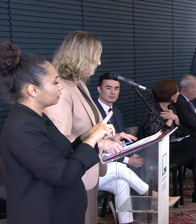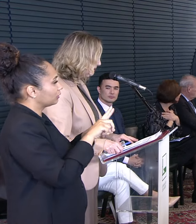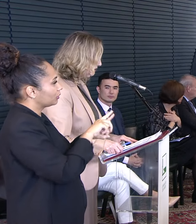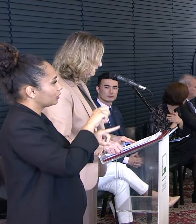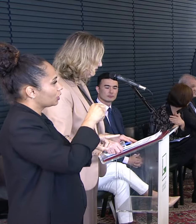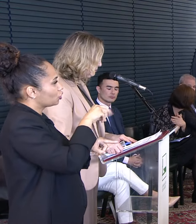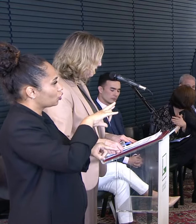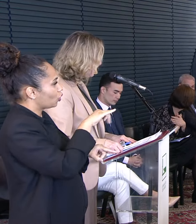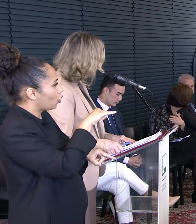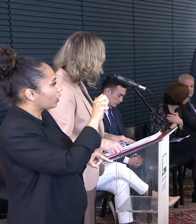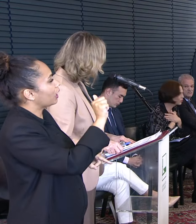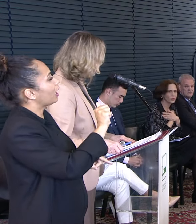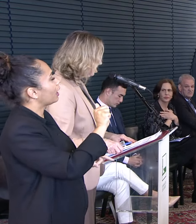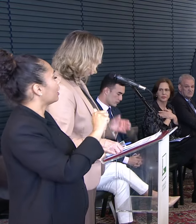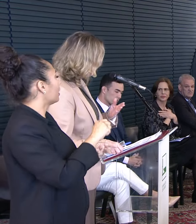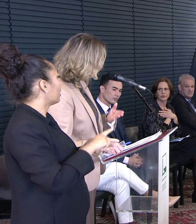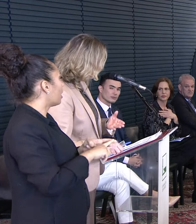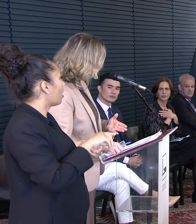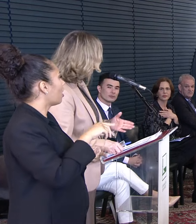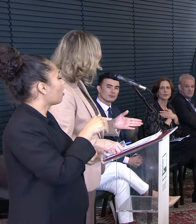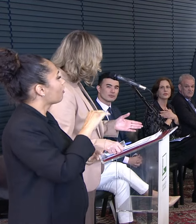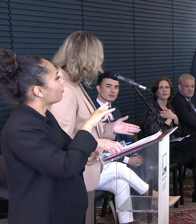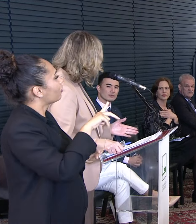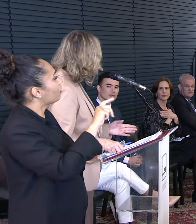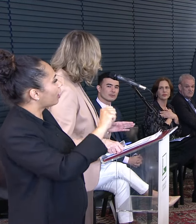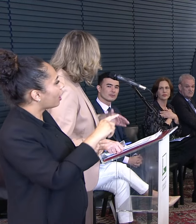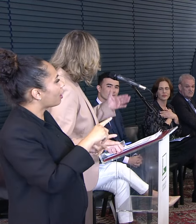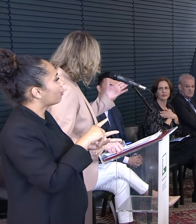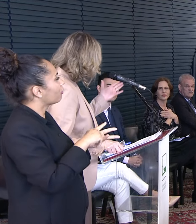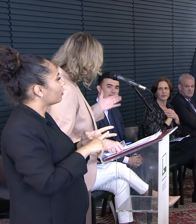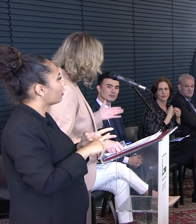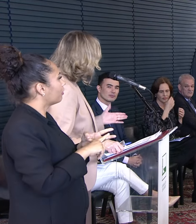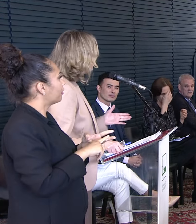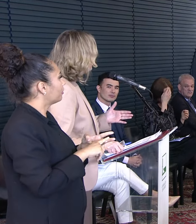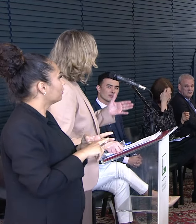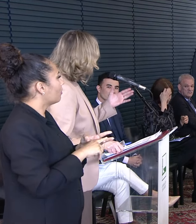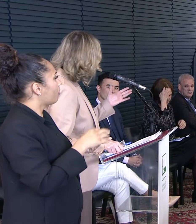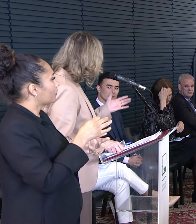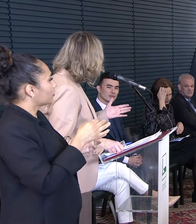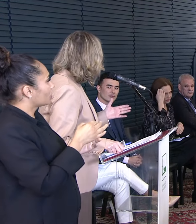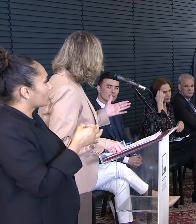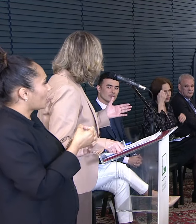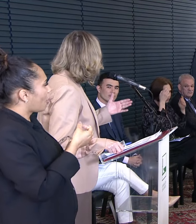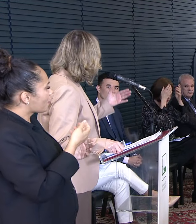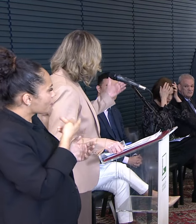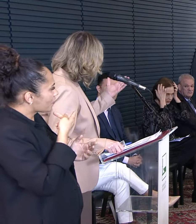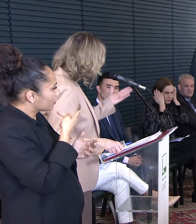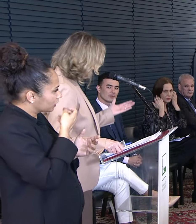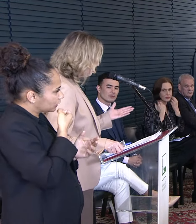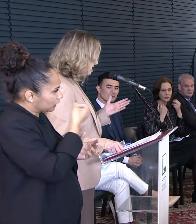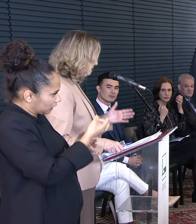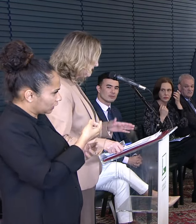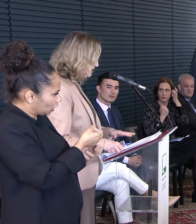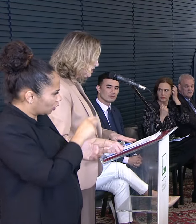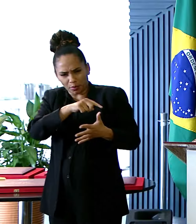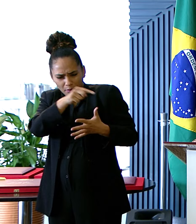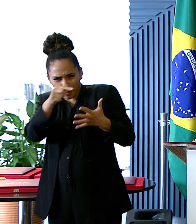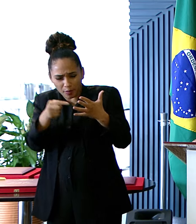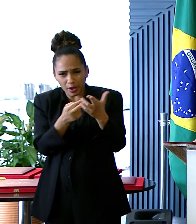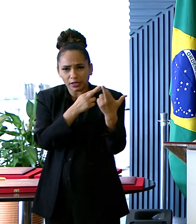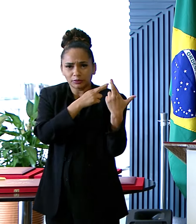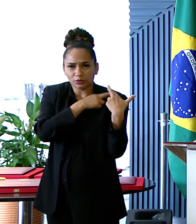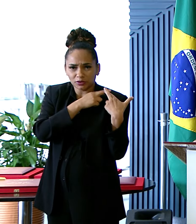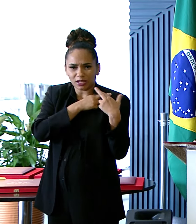Santos Deputada Flávia Moraes Deputada Laura Carneiro também Cito aqueles que são responsáveis Pelas